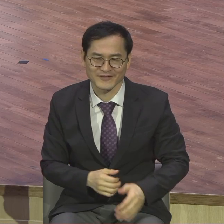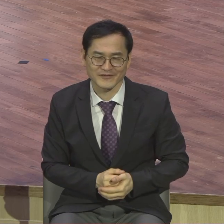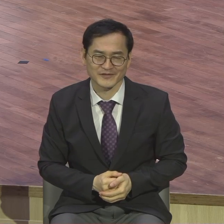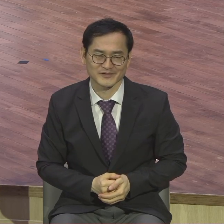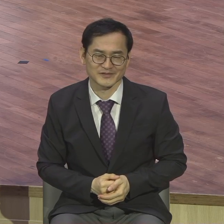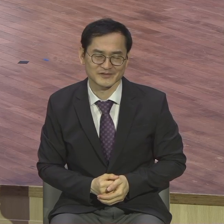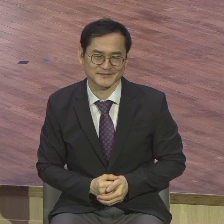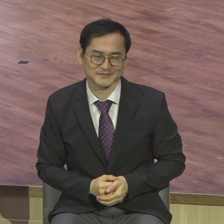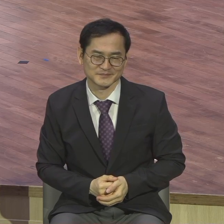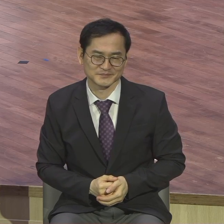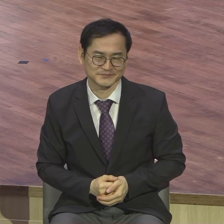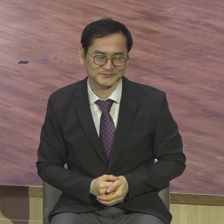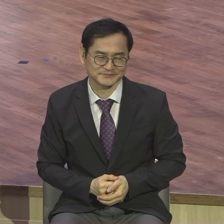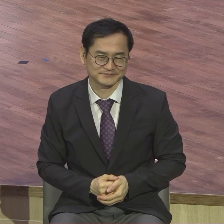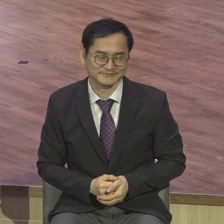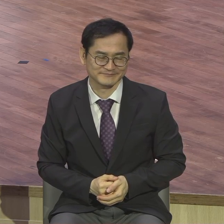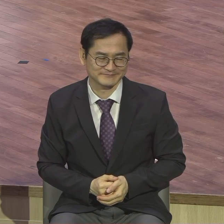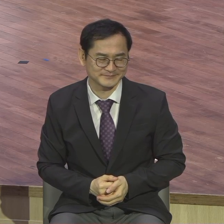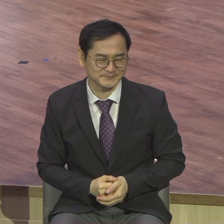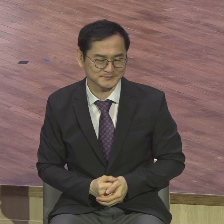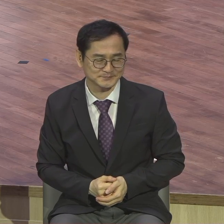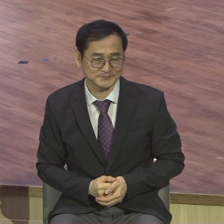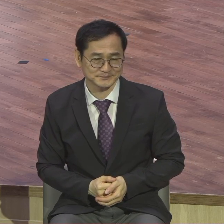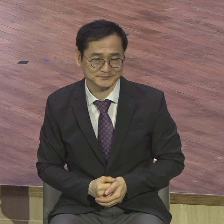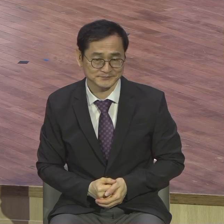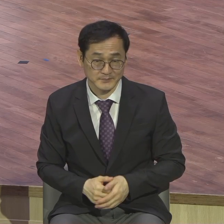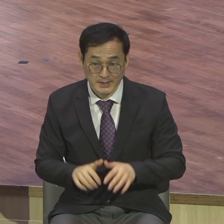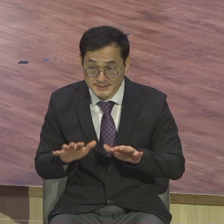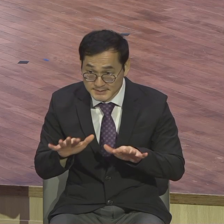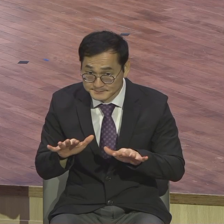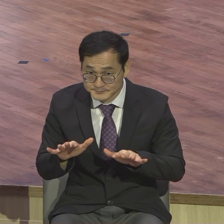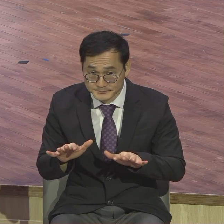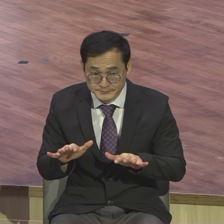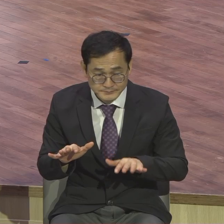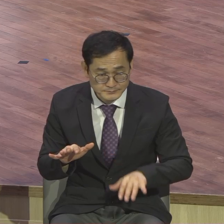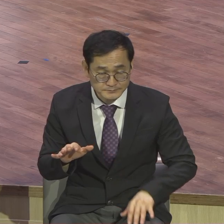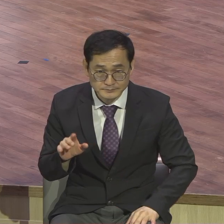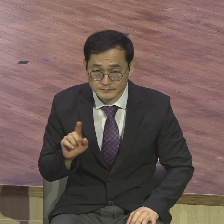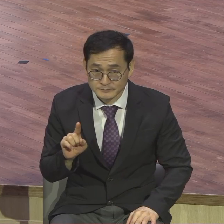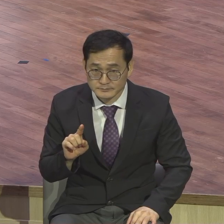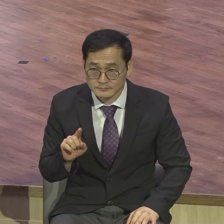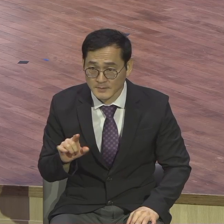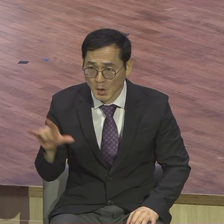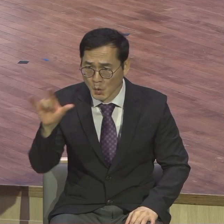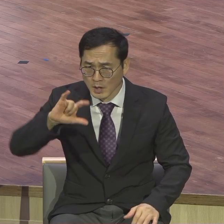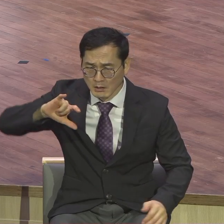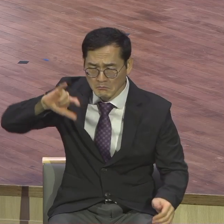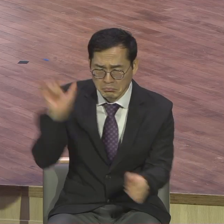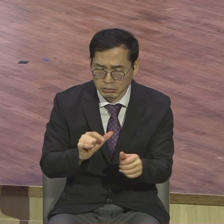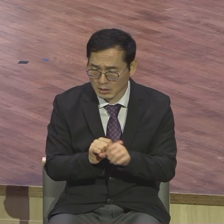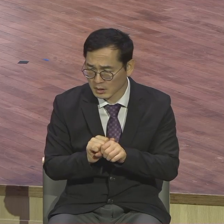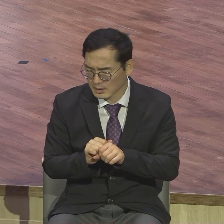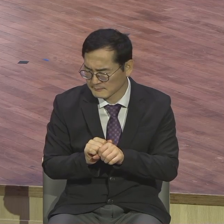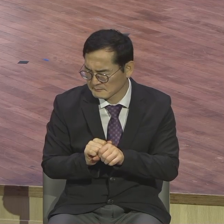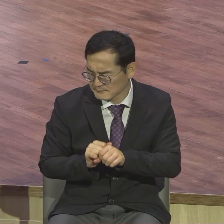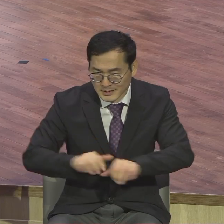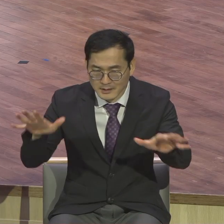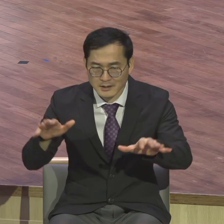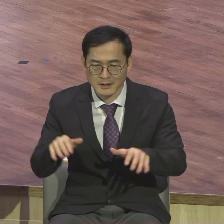우리는 지금 시대를 보세요 우리가 한 번도 경험하지 못한 지구촌의